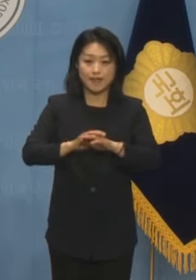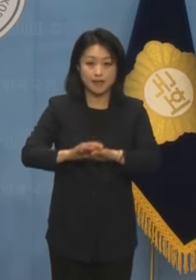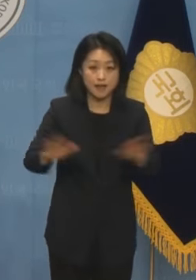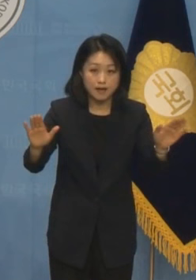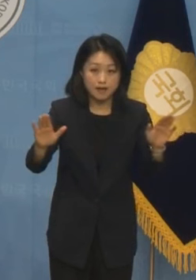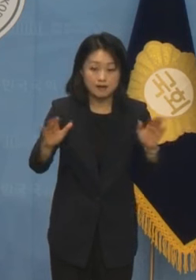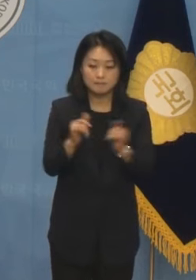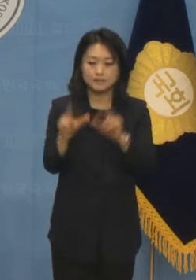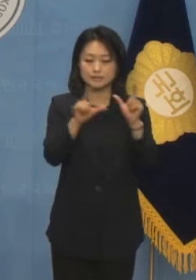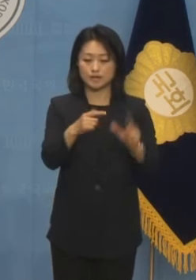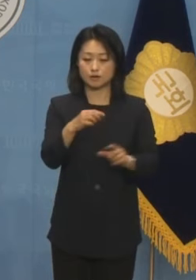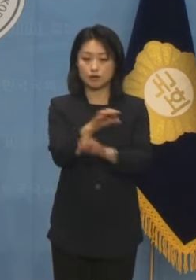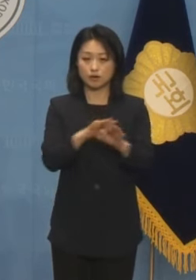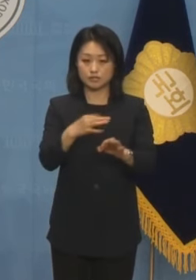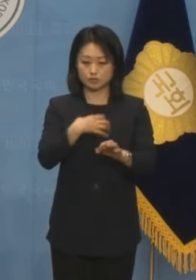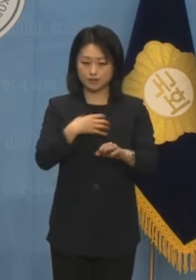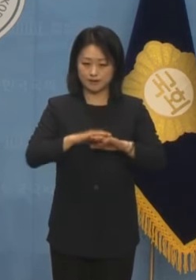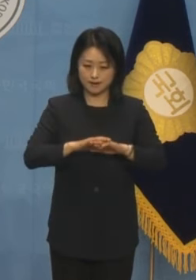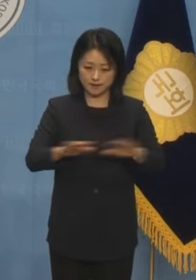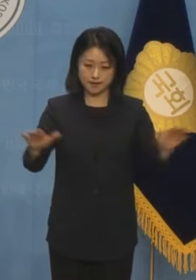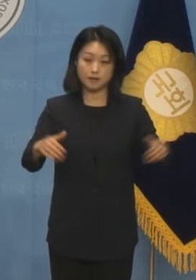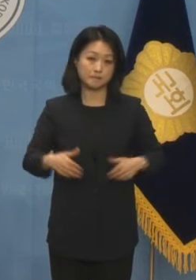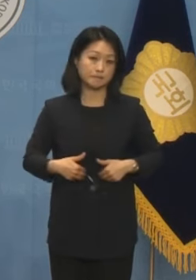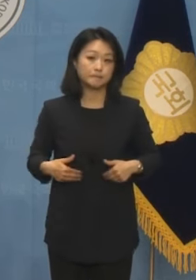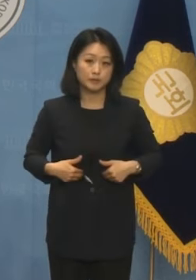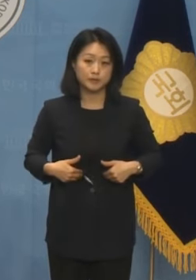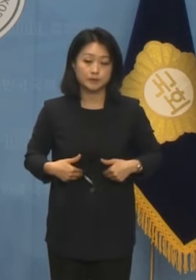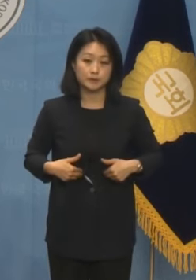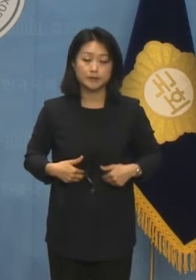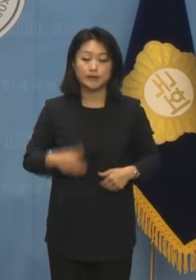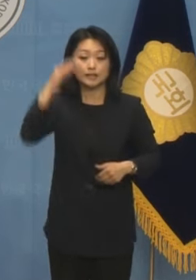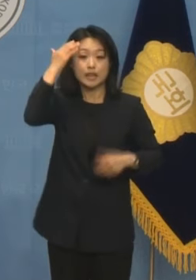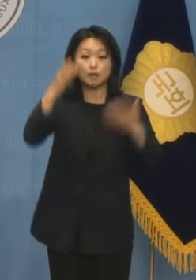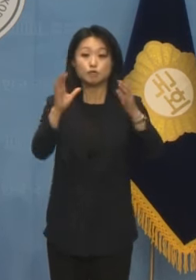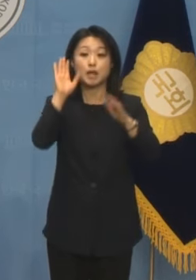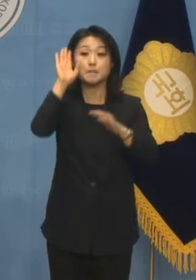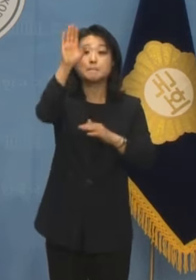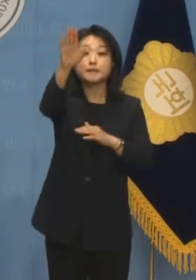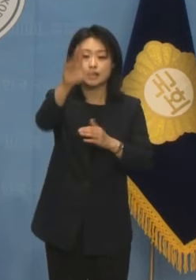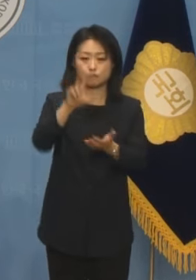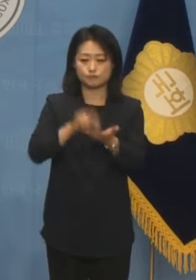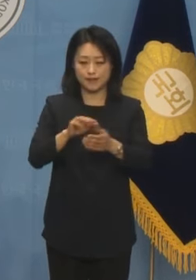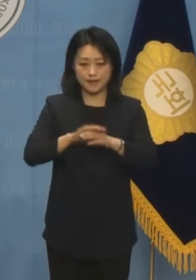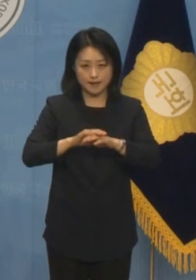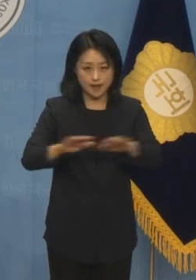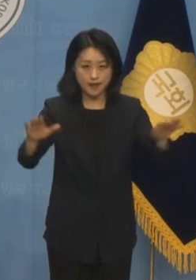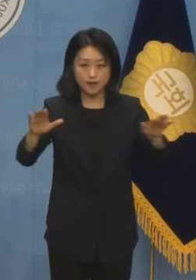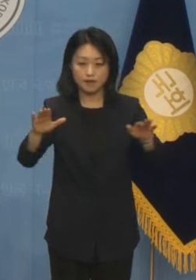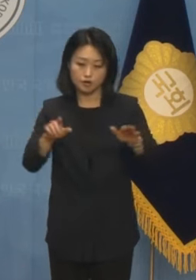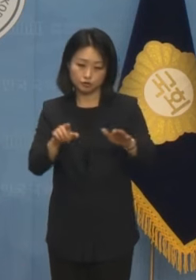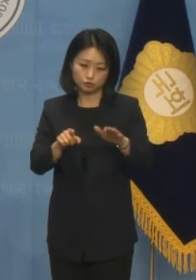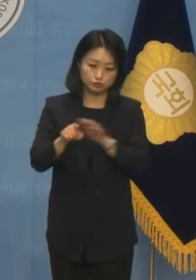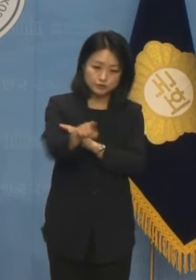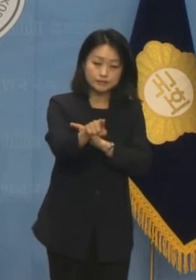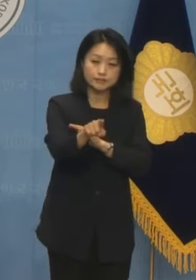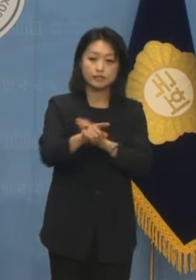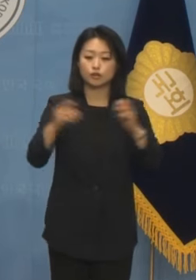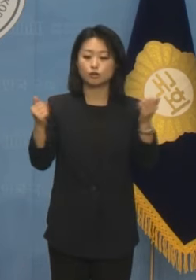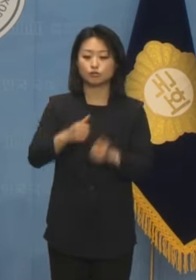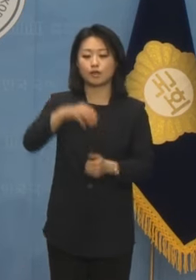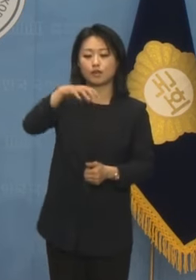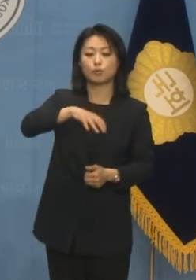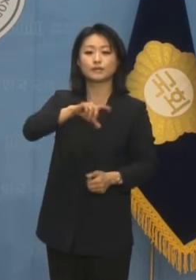민생경제의 위기를 헤쳐나가야 합니다. 대한민국의 미래 과제를 추진해 나가는 일도 모두 국회라는